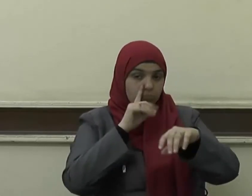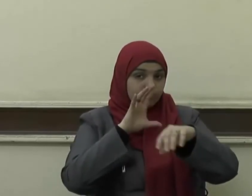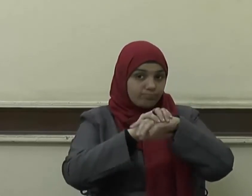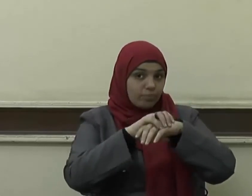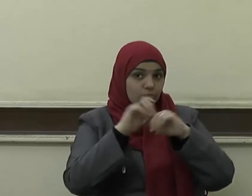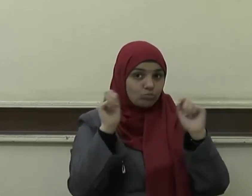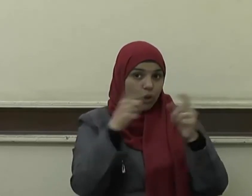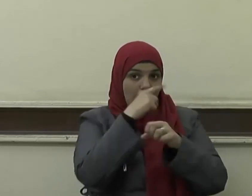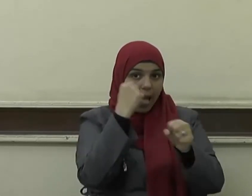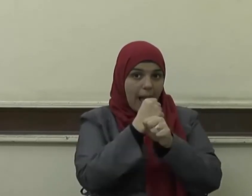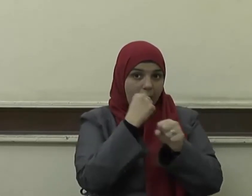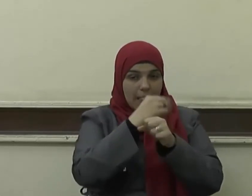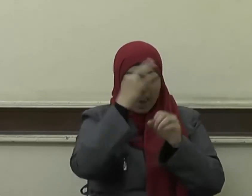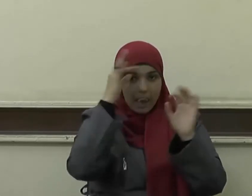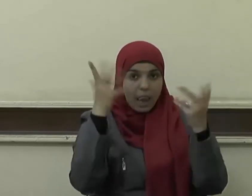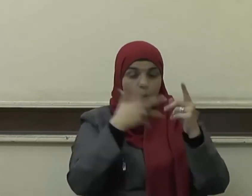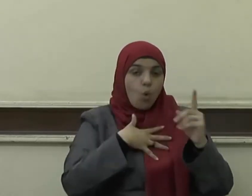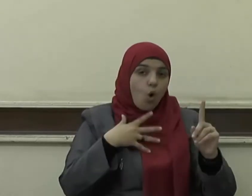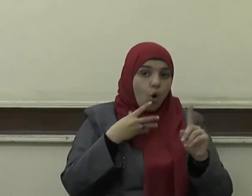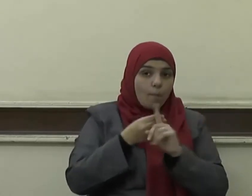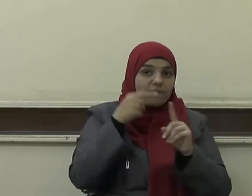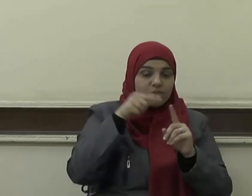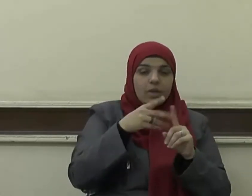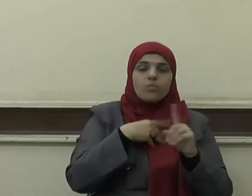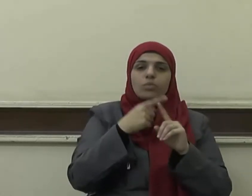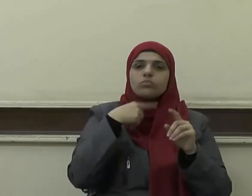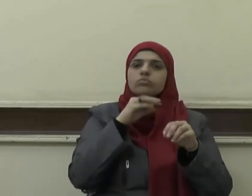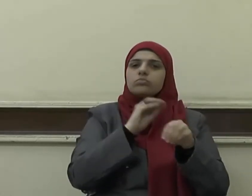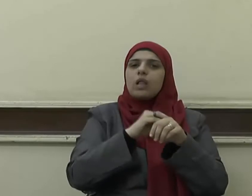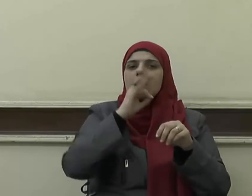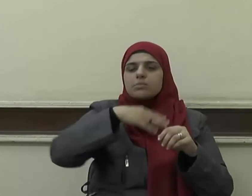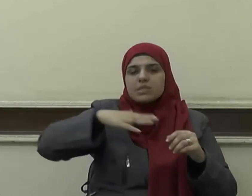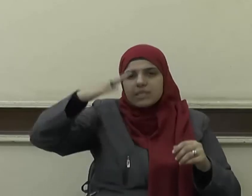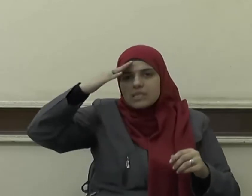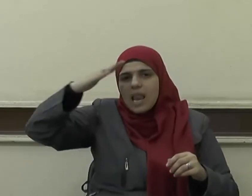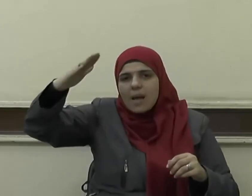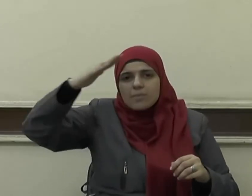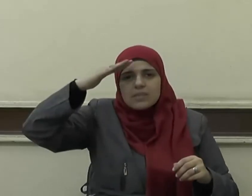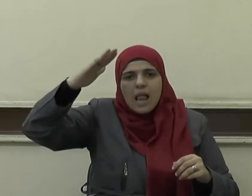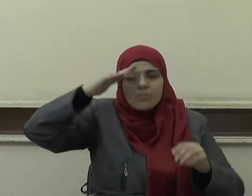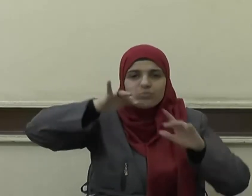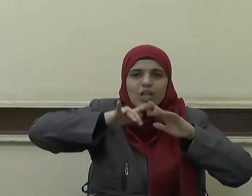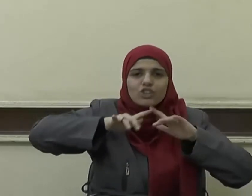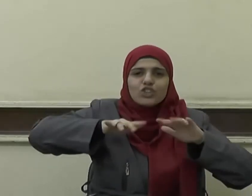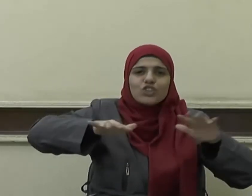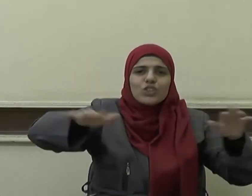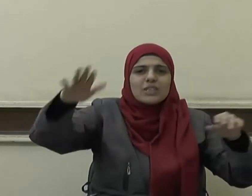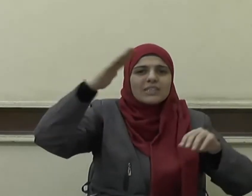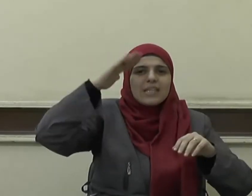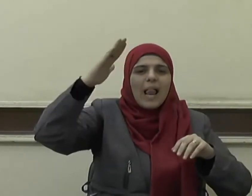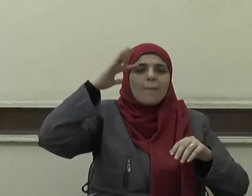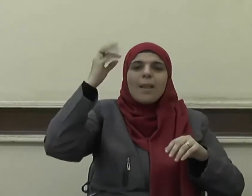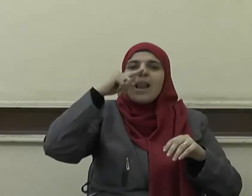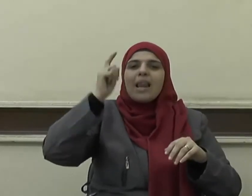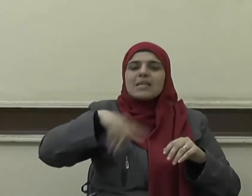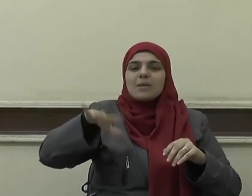ونهى صلى الله عليه وسلم عن خصومة الغير والانخراط في أسبابها وجعل